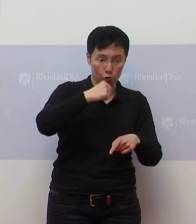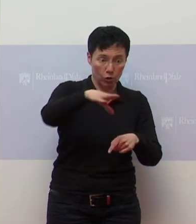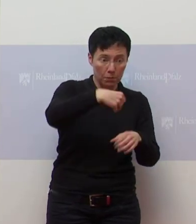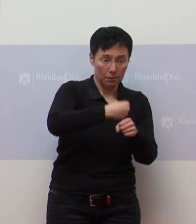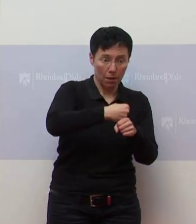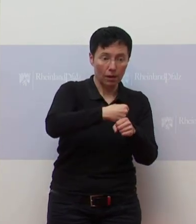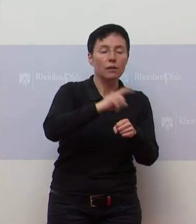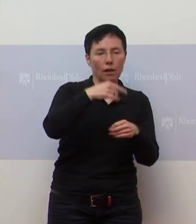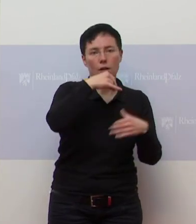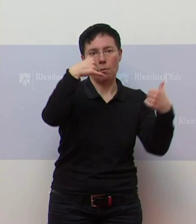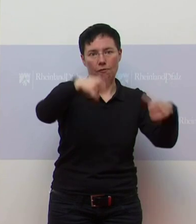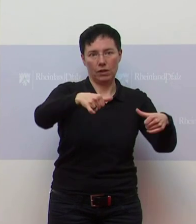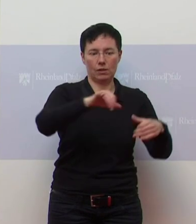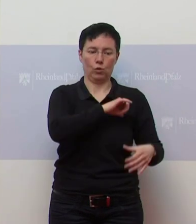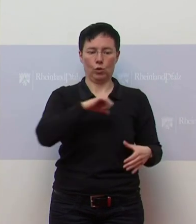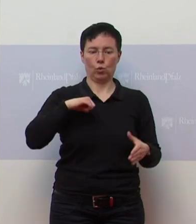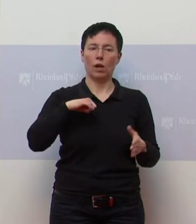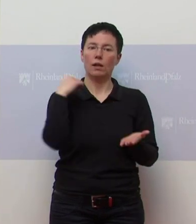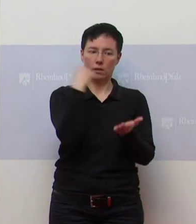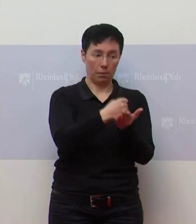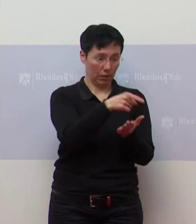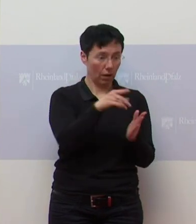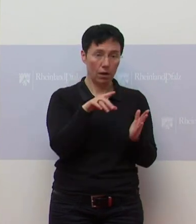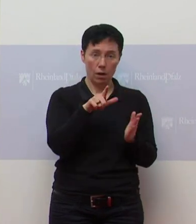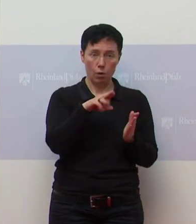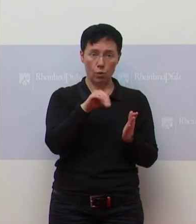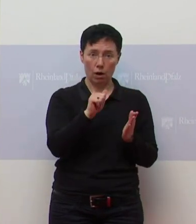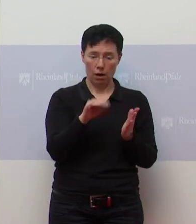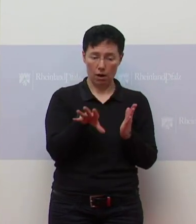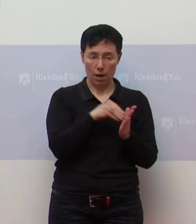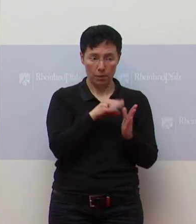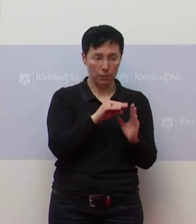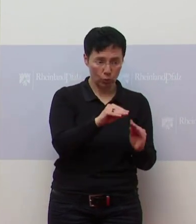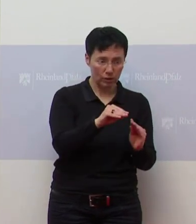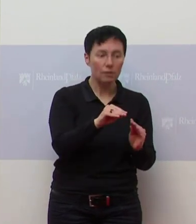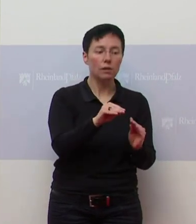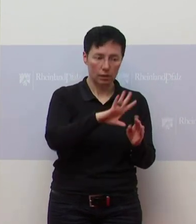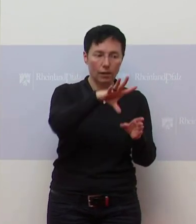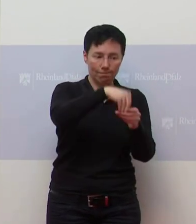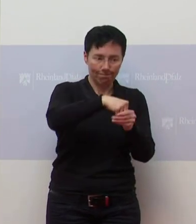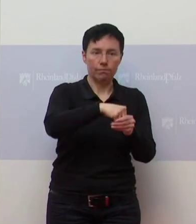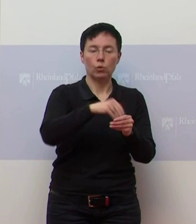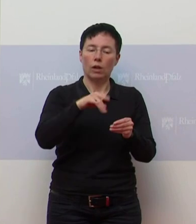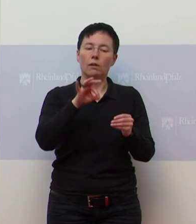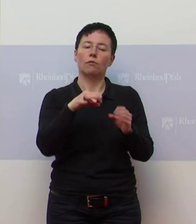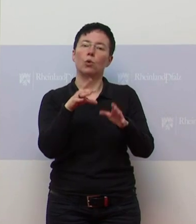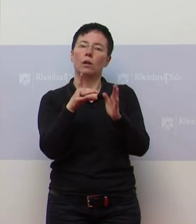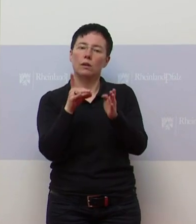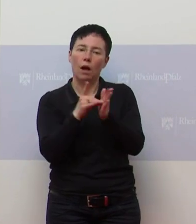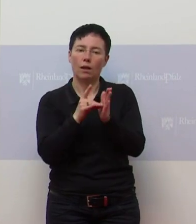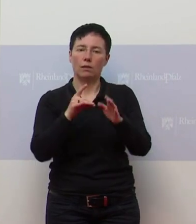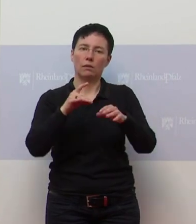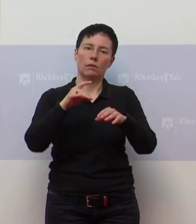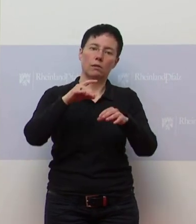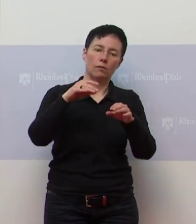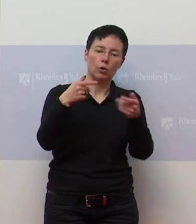verpflichten, dass die Gesundheitsämter das in Anwendung bringen, damit die Daten eben dann auch entsprechend ausgelesen werden können für die Kontaktnachverfolgung. Das, glaube